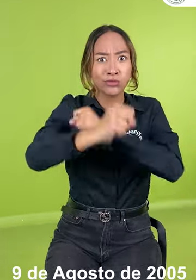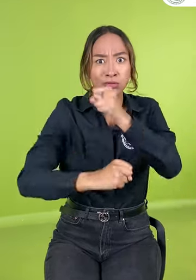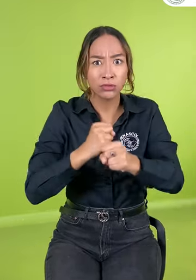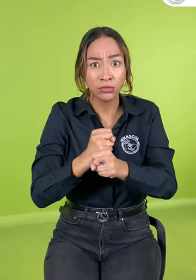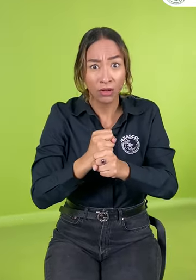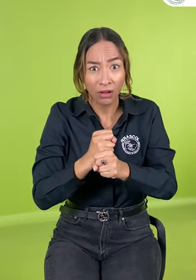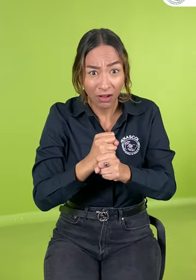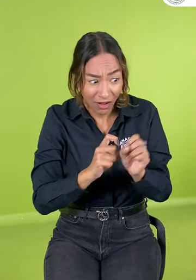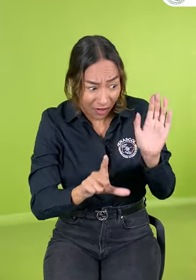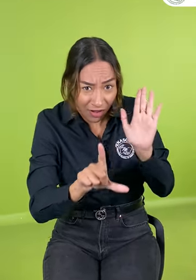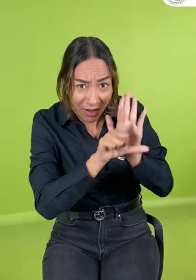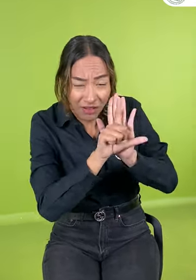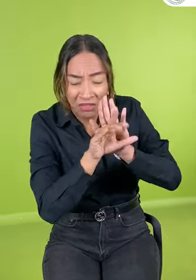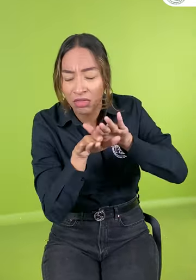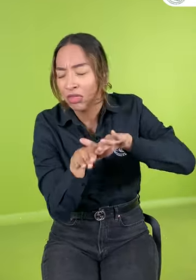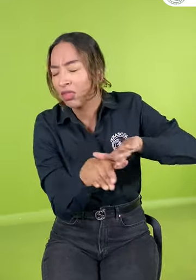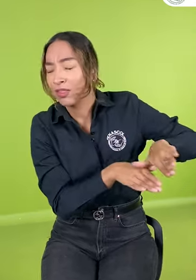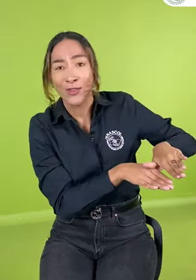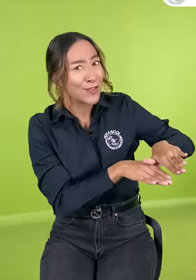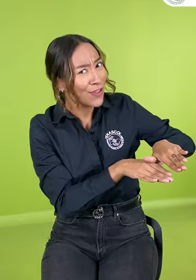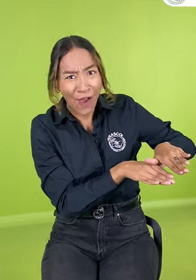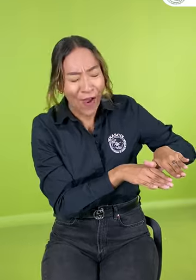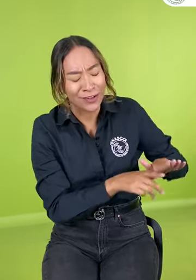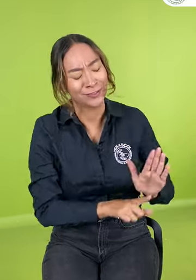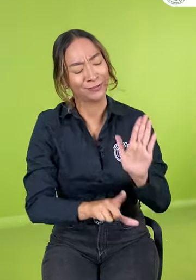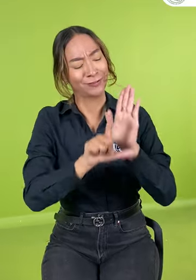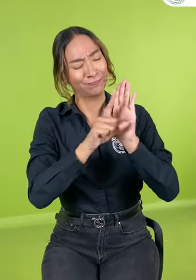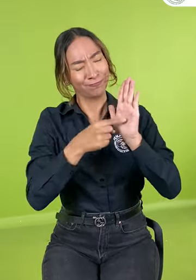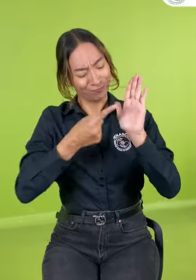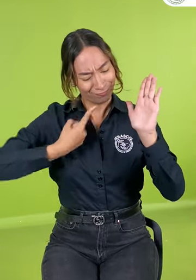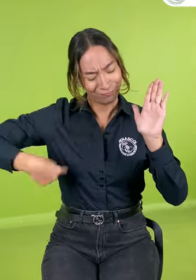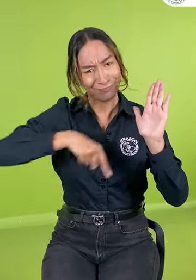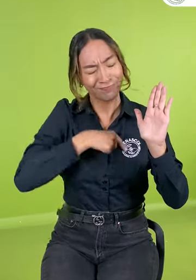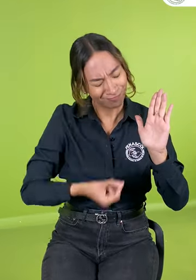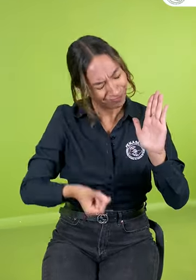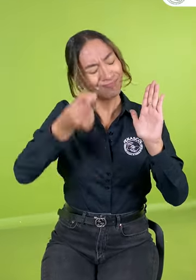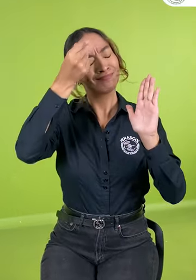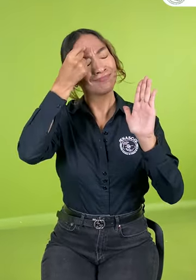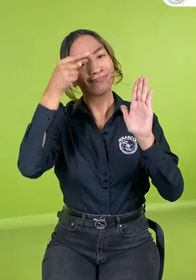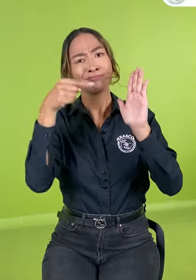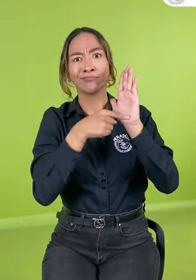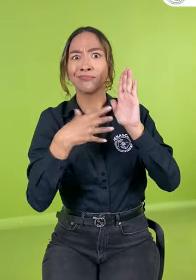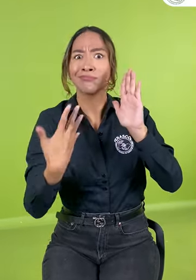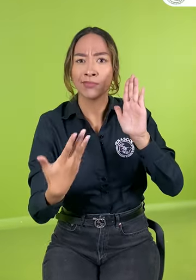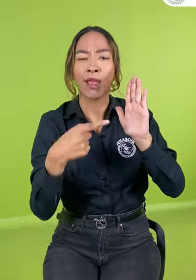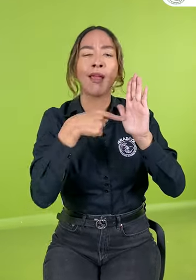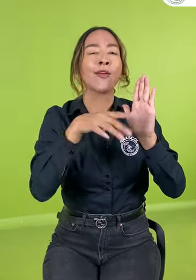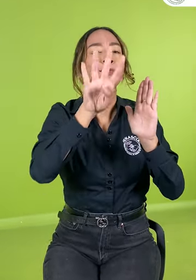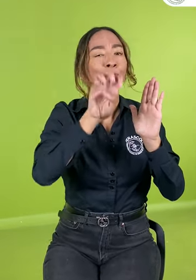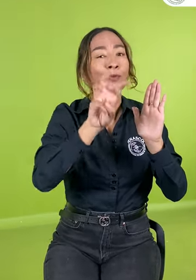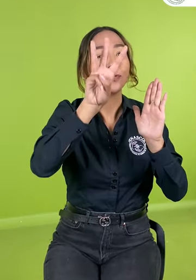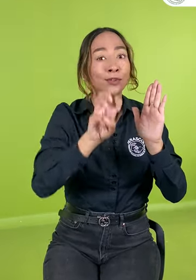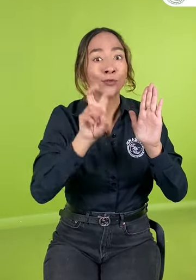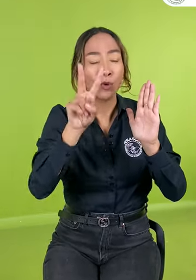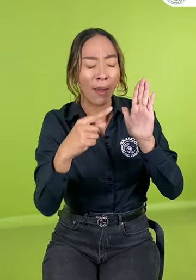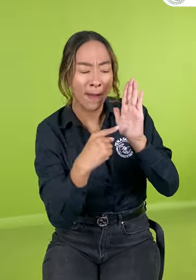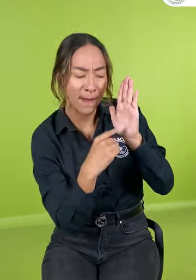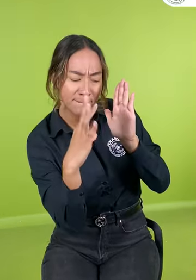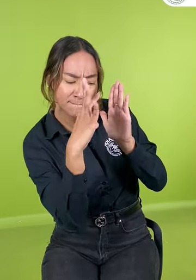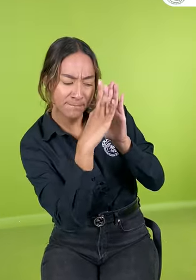982 la debemos tener muy presente. Y por eso acá te damos algunos temas de los que habla la ley en relación a los derechos